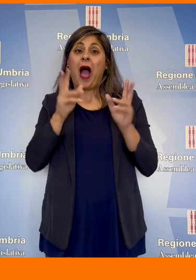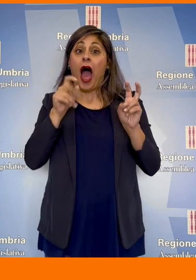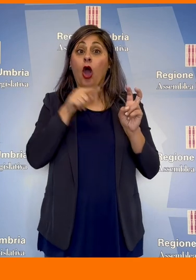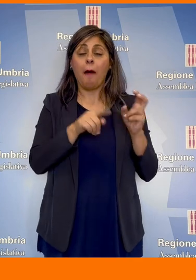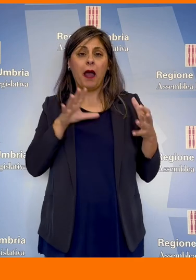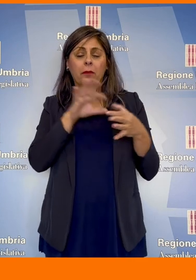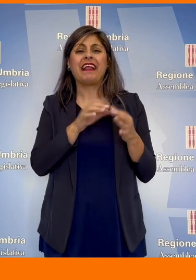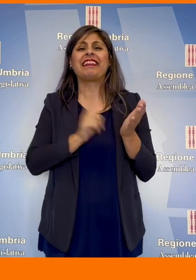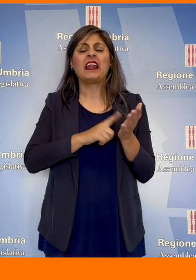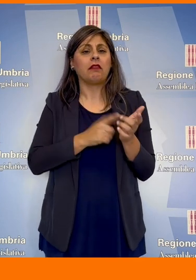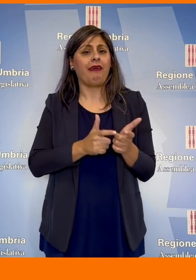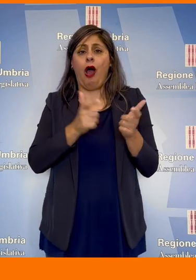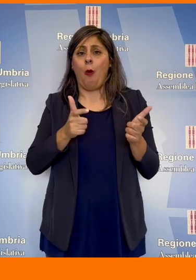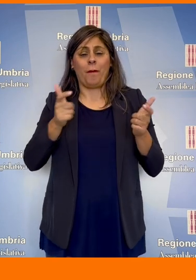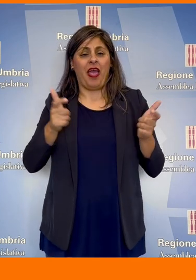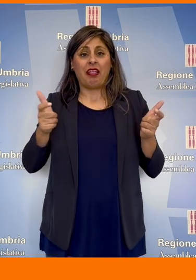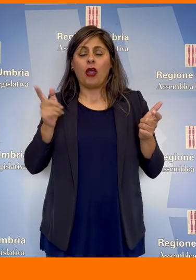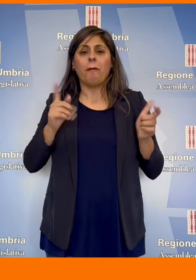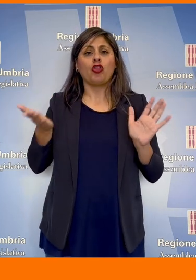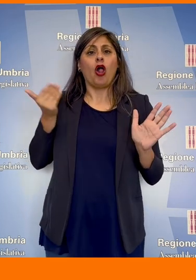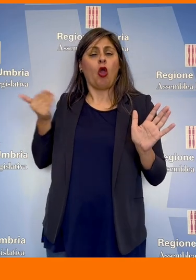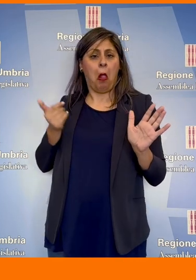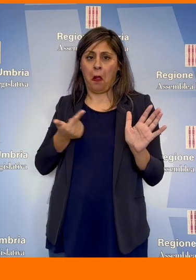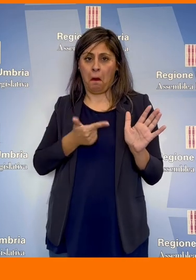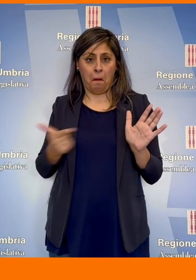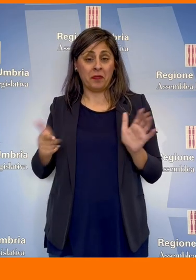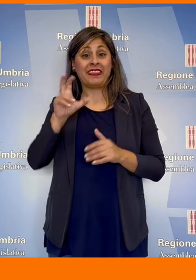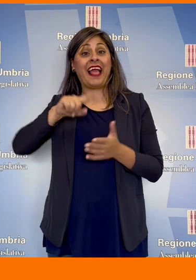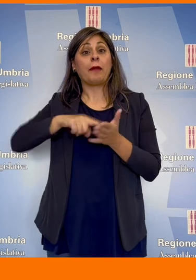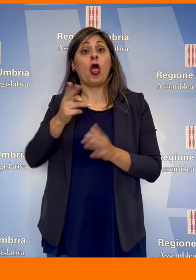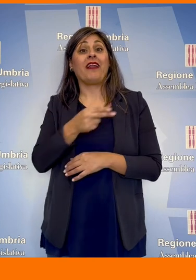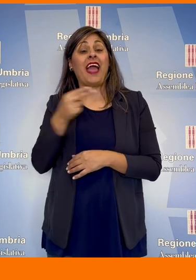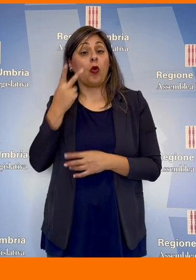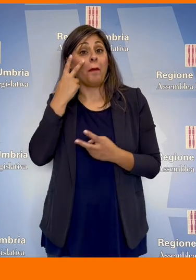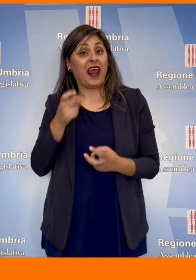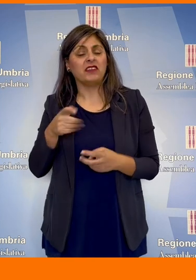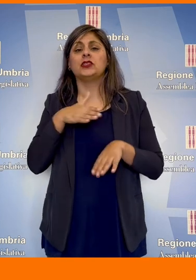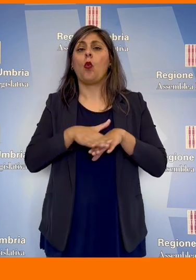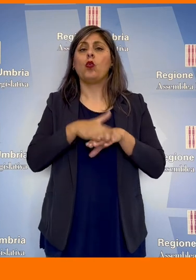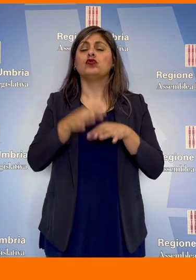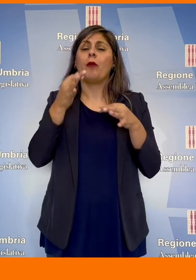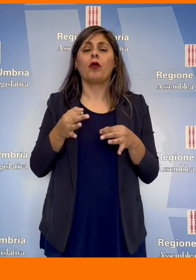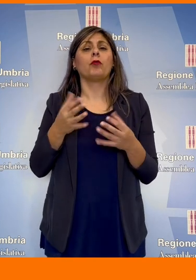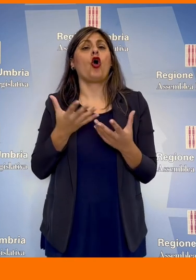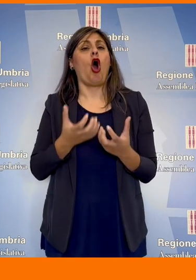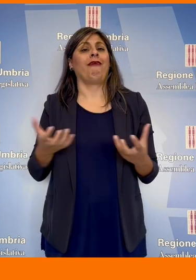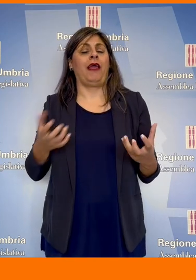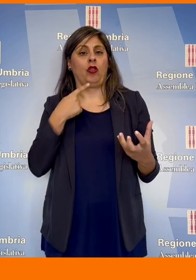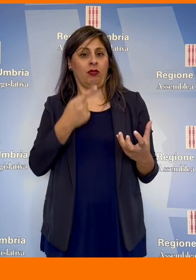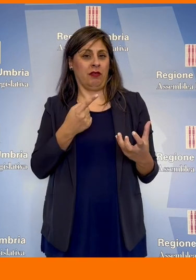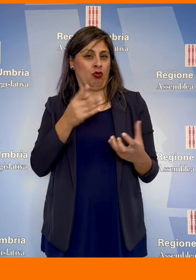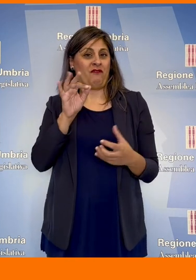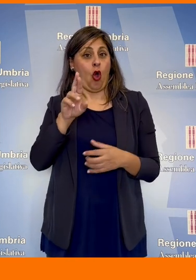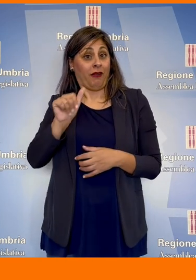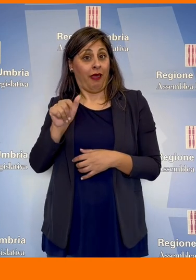materia come questa i diritti sono aumentati e non tolti. I 30 milioni di euro previsti verranno utilizzati per fatti concreti, dice